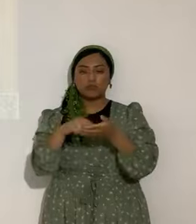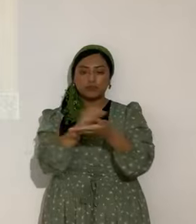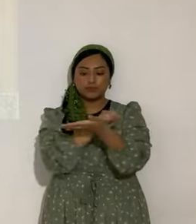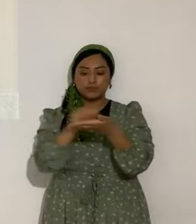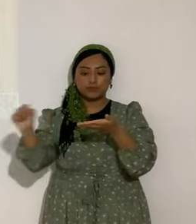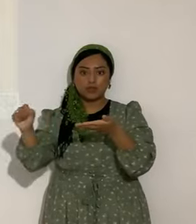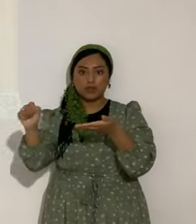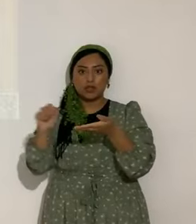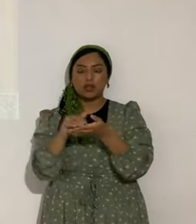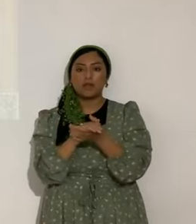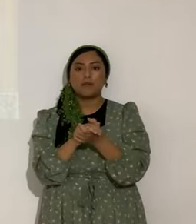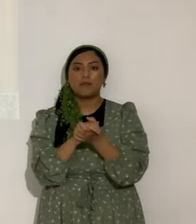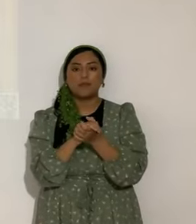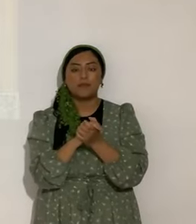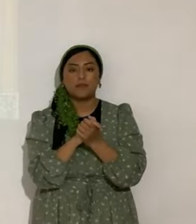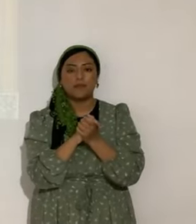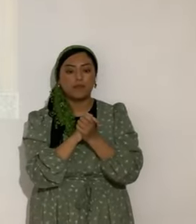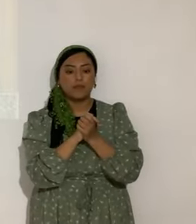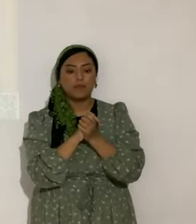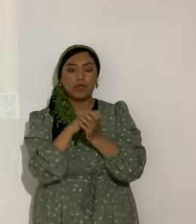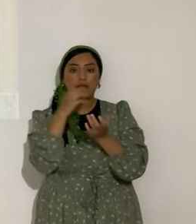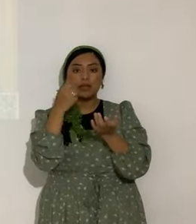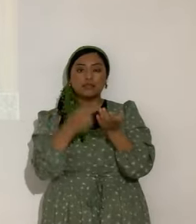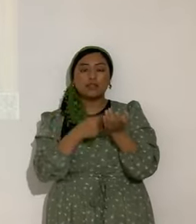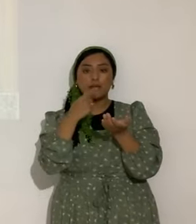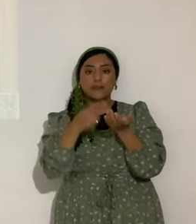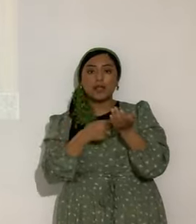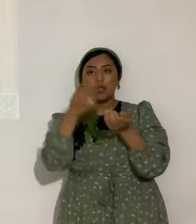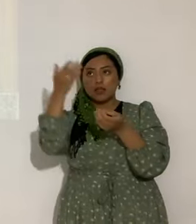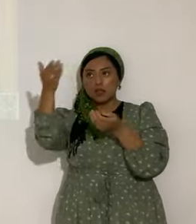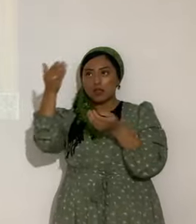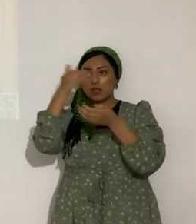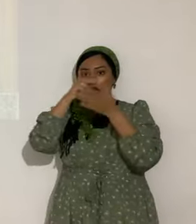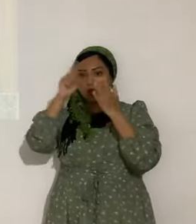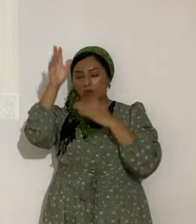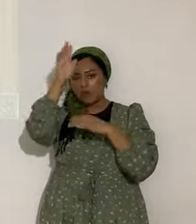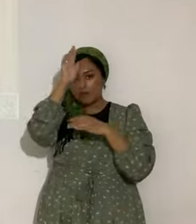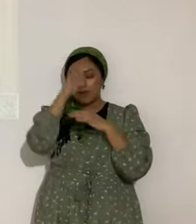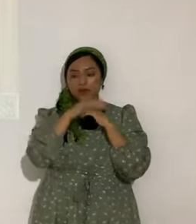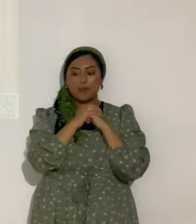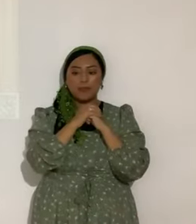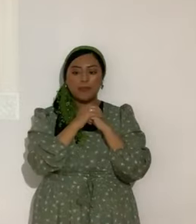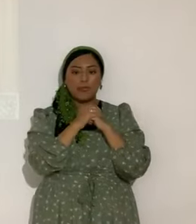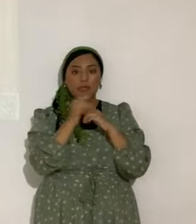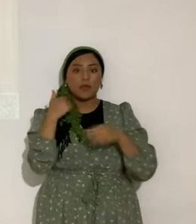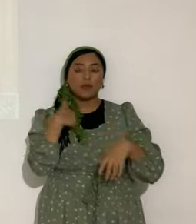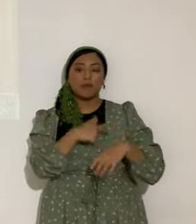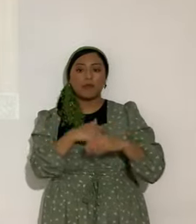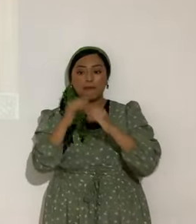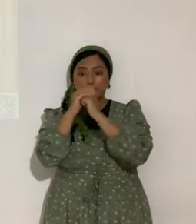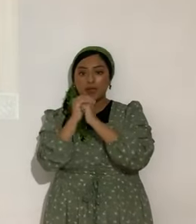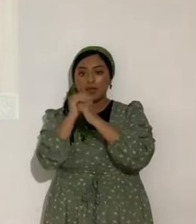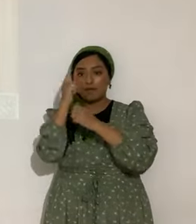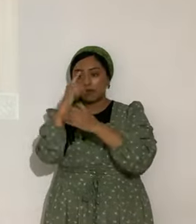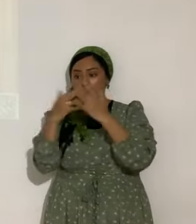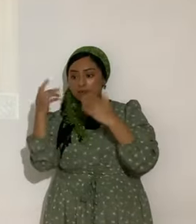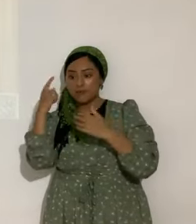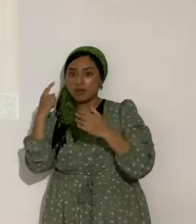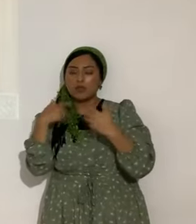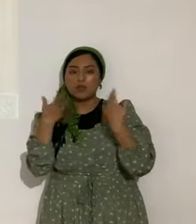hermanos. A veces el Eterno, oramos por una cosa y estamos orando. Eso lo di en el